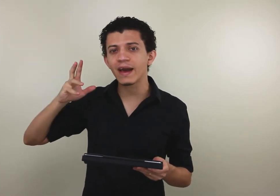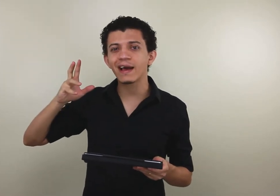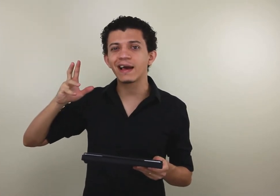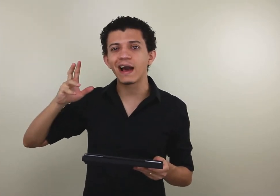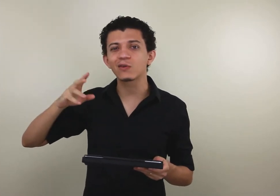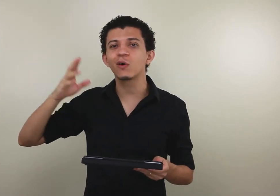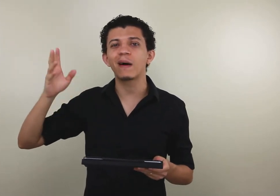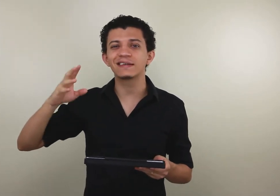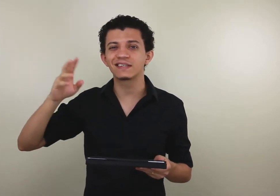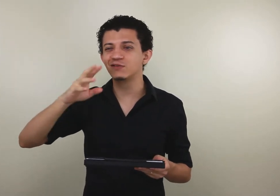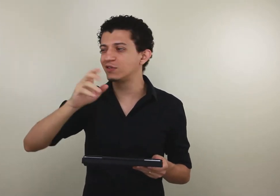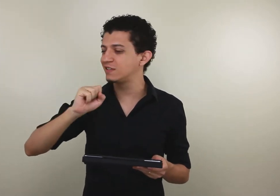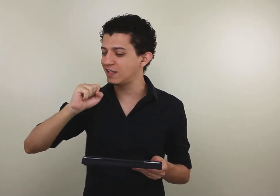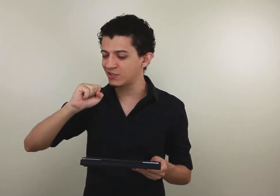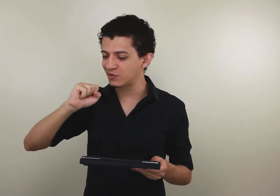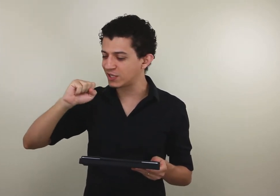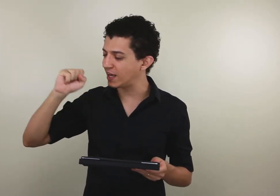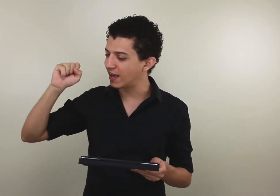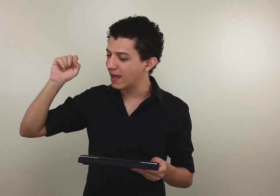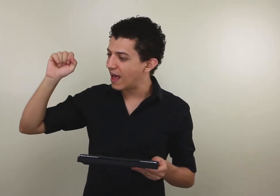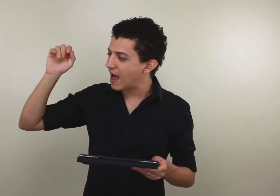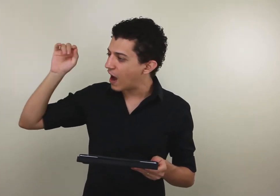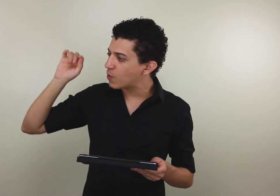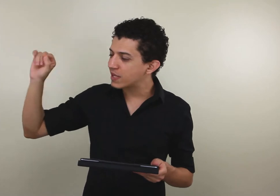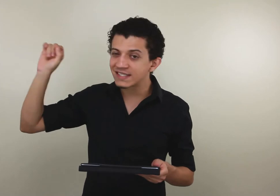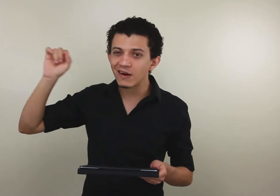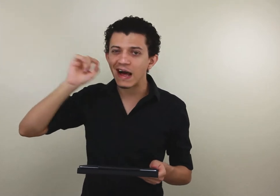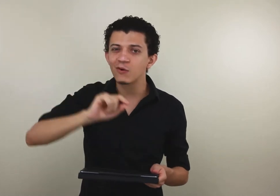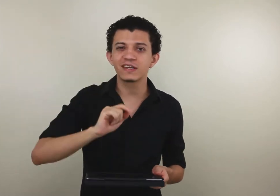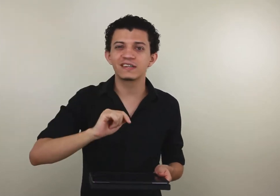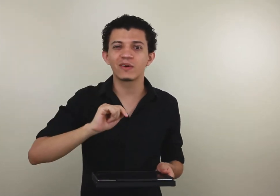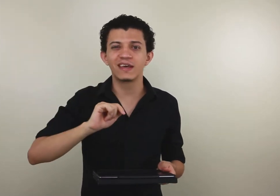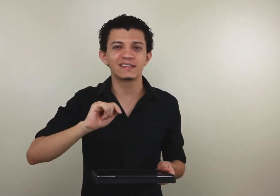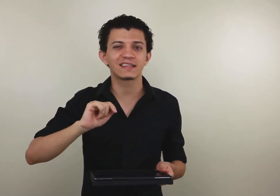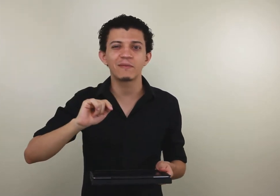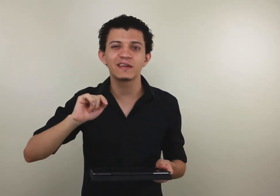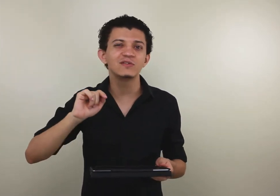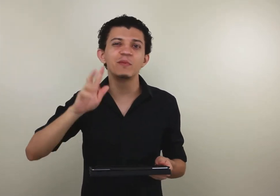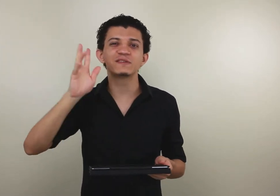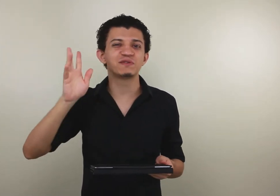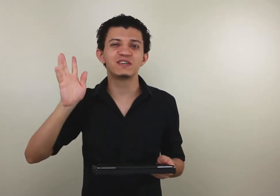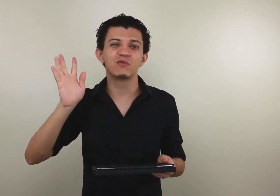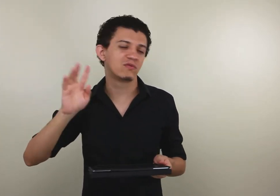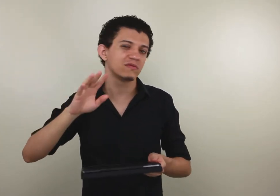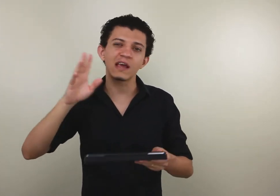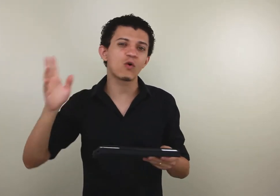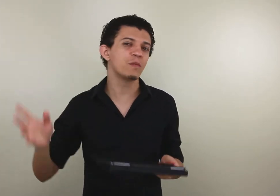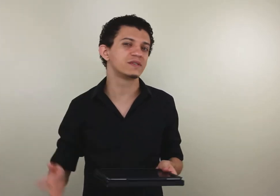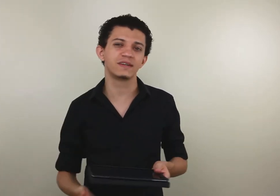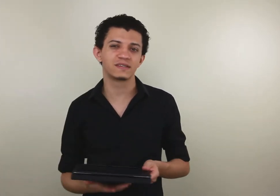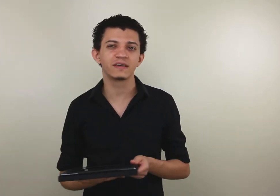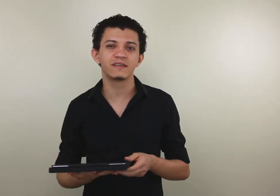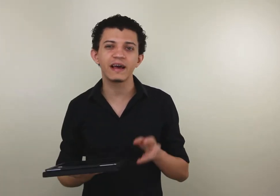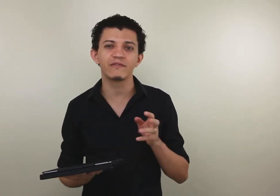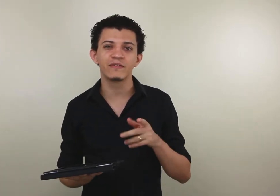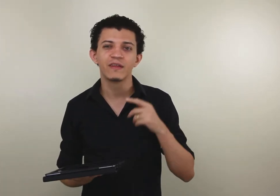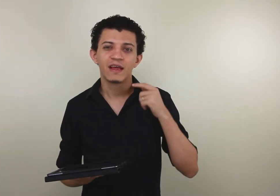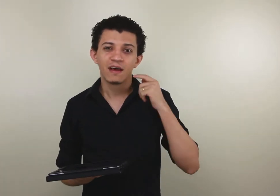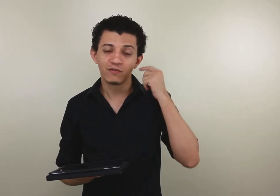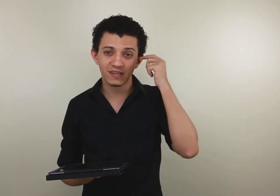é automática, no sentido de que aconteceu lá, aconteceu aqui, exatamente no mesmo segundo. Não tem como ser assim, né? Você